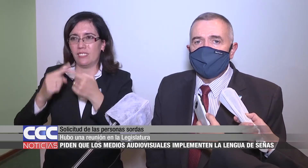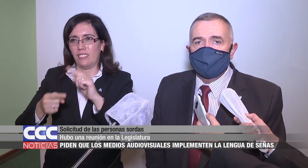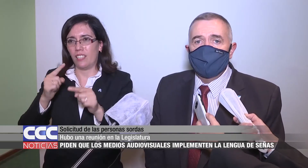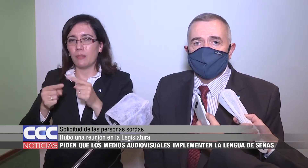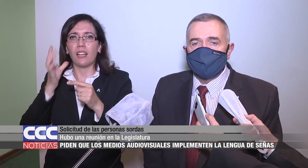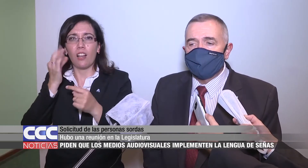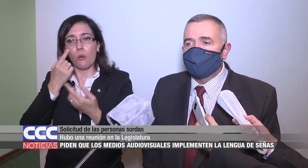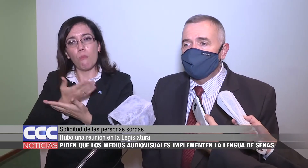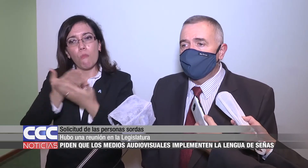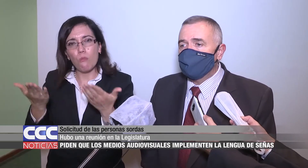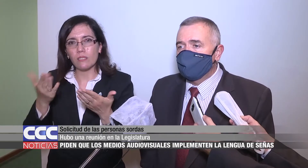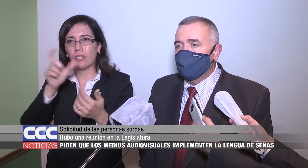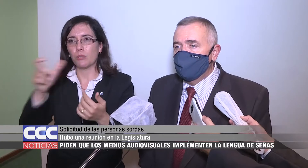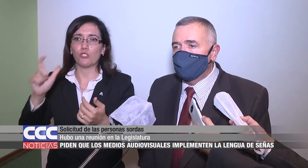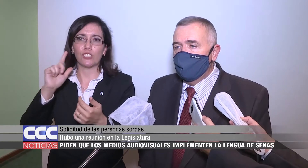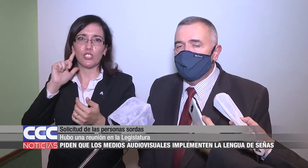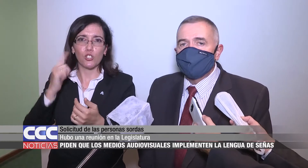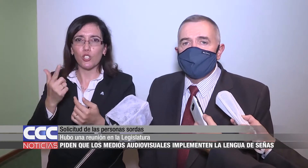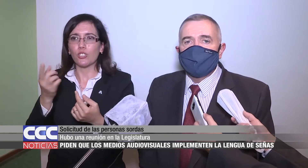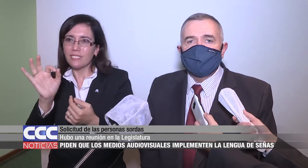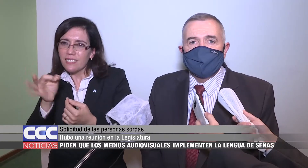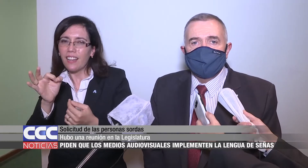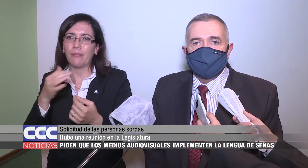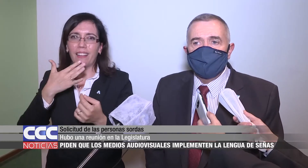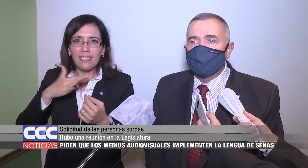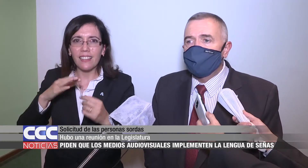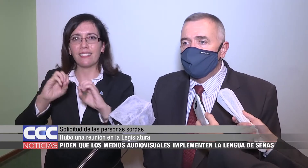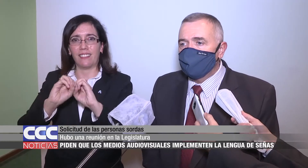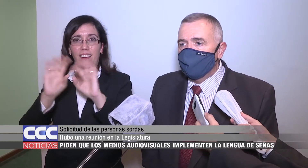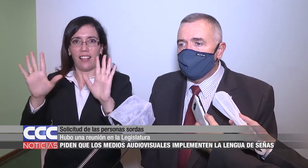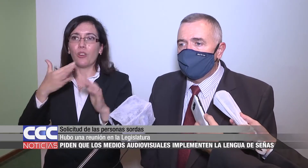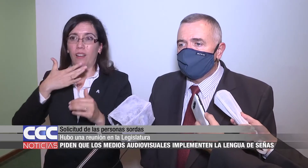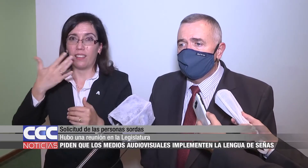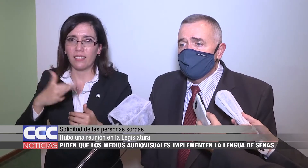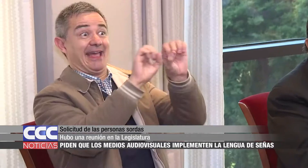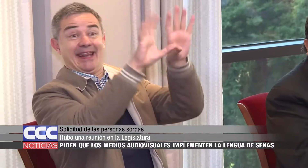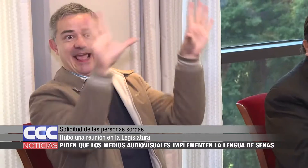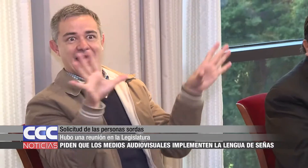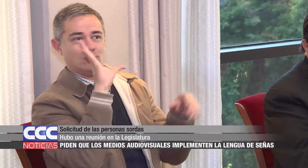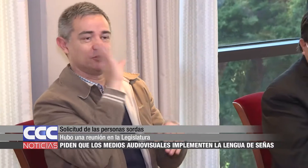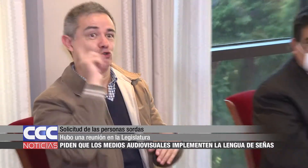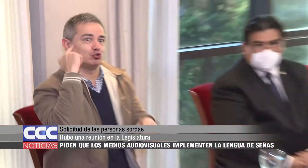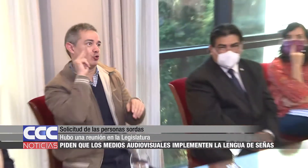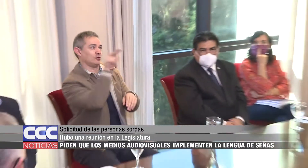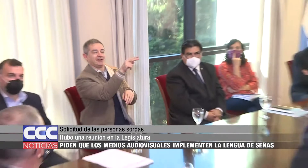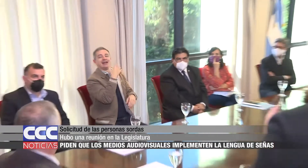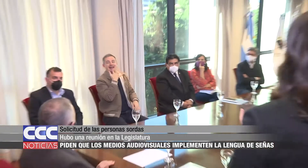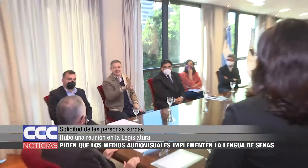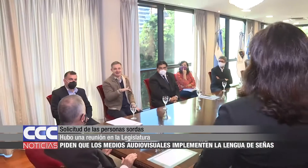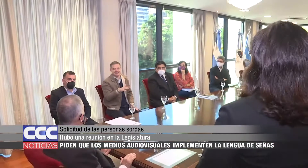que las personas con discapacidad auditiva puedan entender, puedan notificarse y por supuesto estar informados de